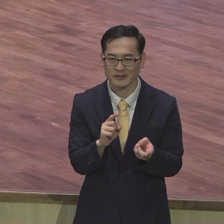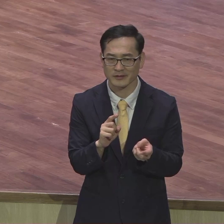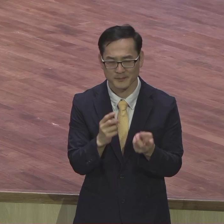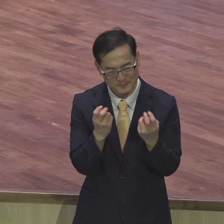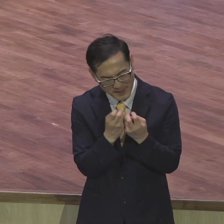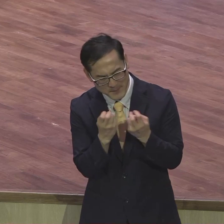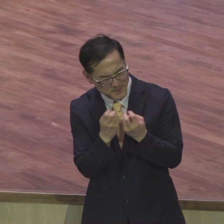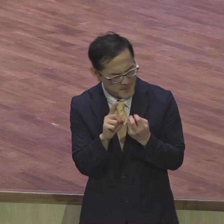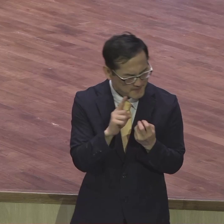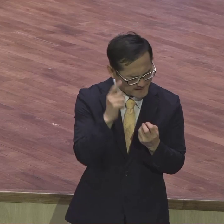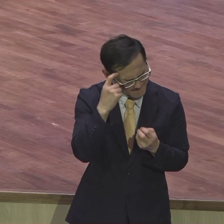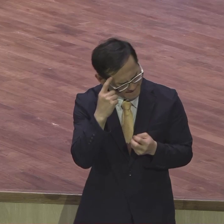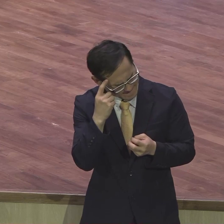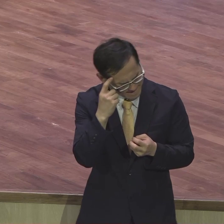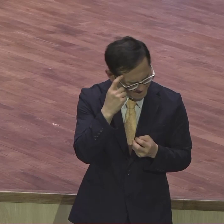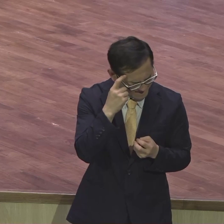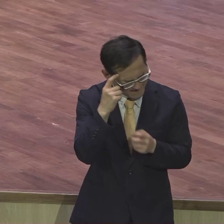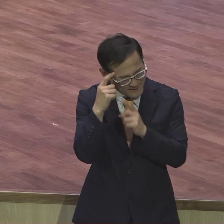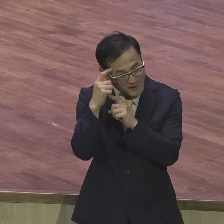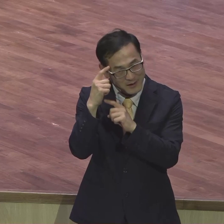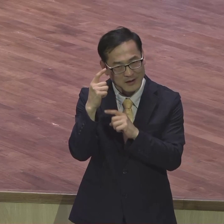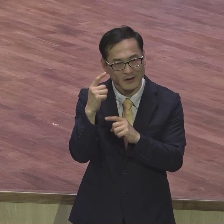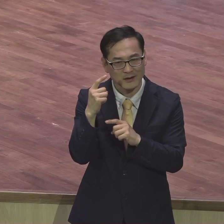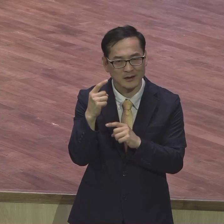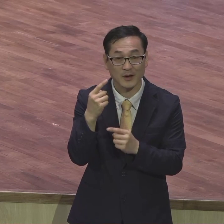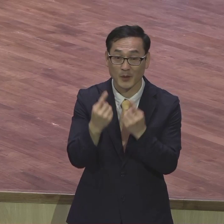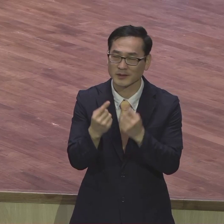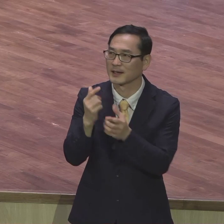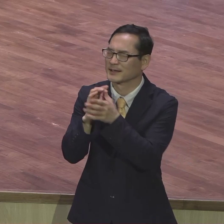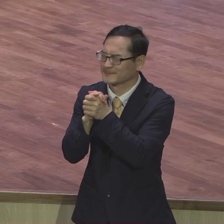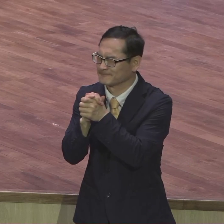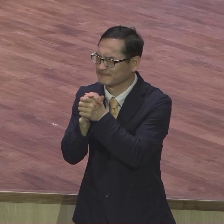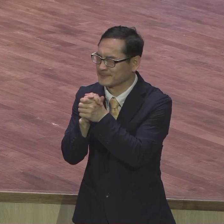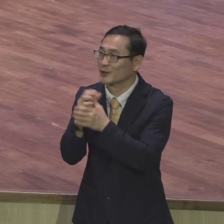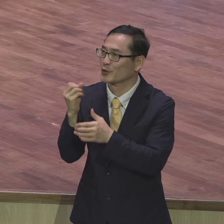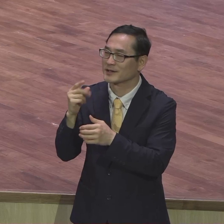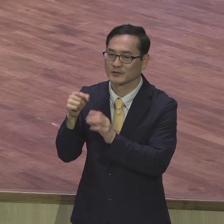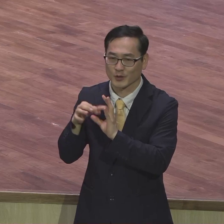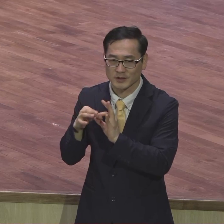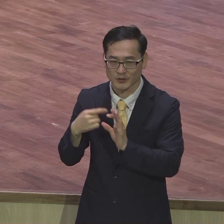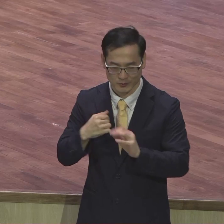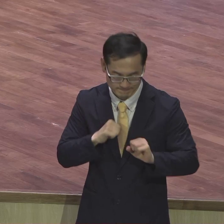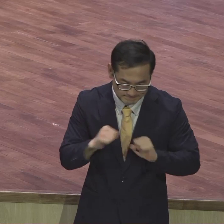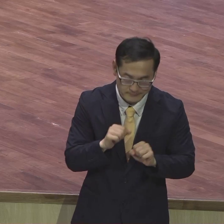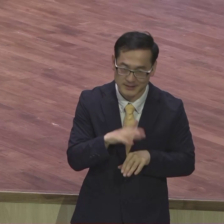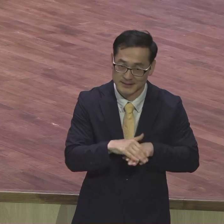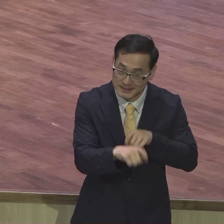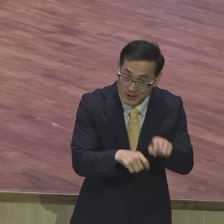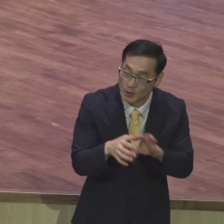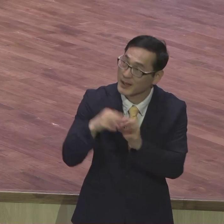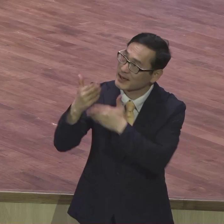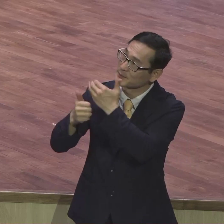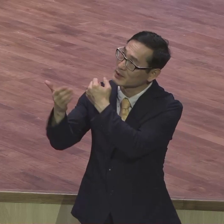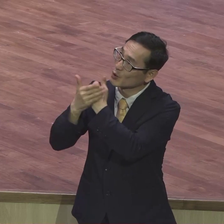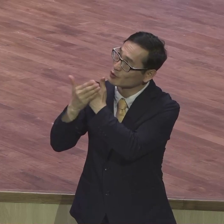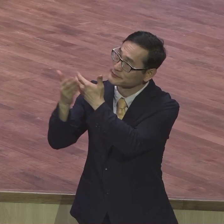이루는 이 일에 여러분 실제로 쓰임 받으시기를 재물으로 축복합니다. 여러분이 이제 휴가도 다 끝났잖아요.